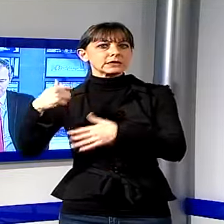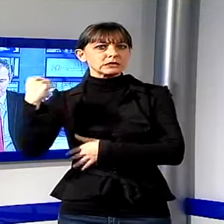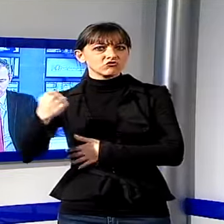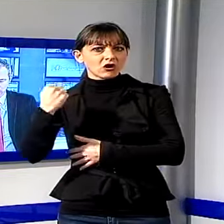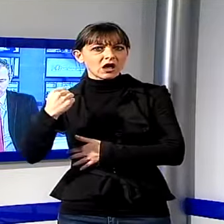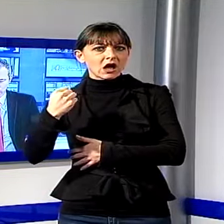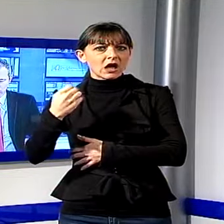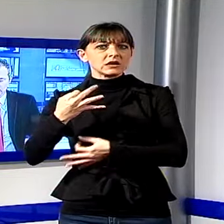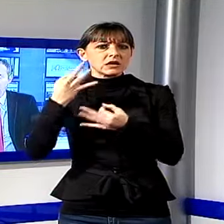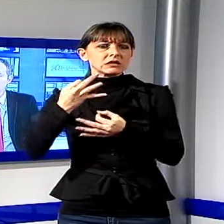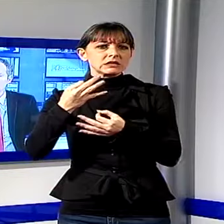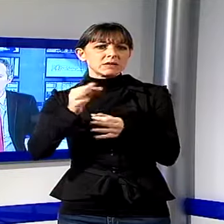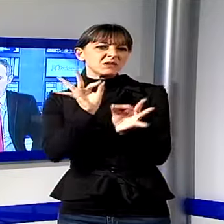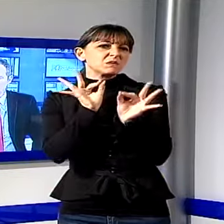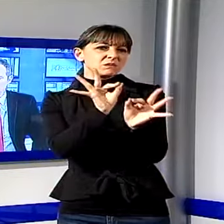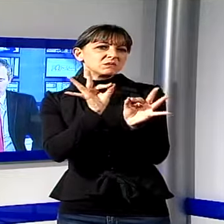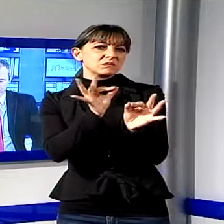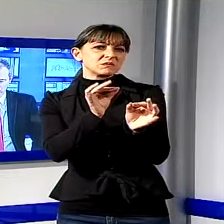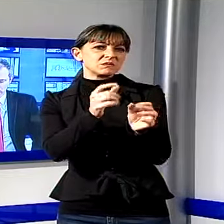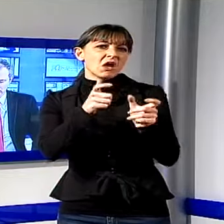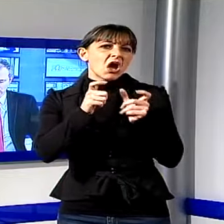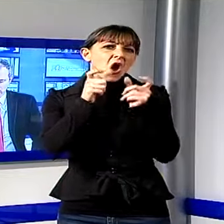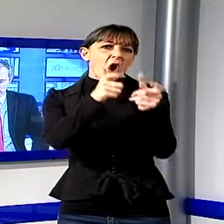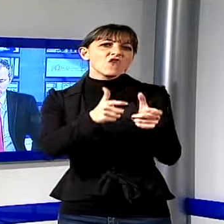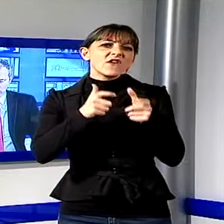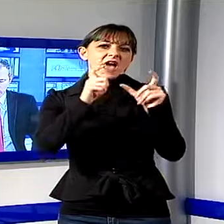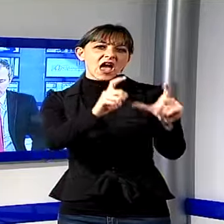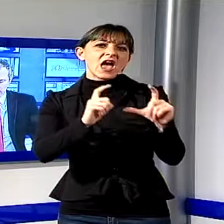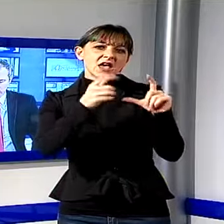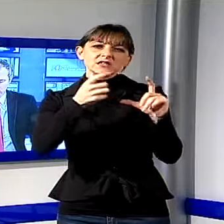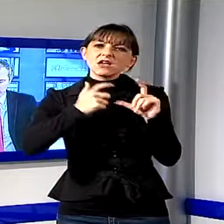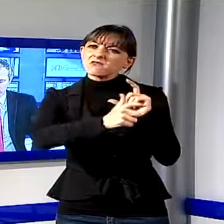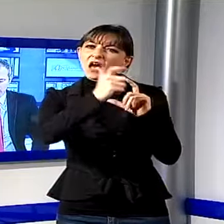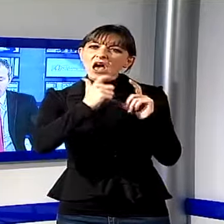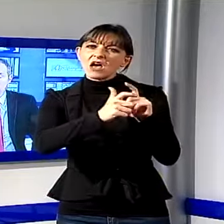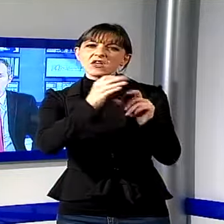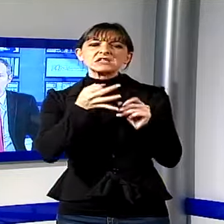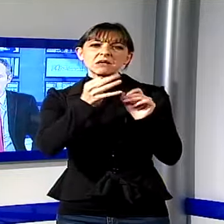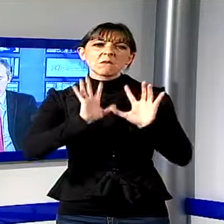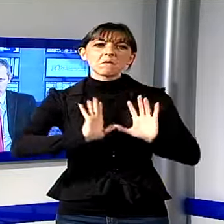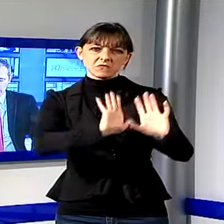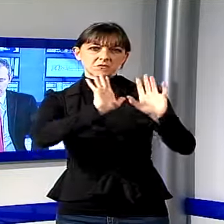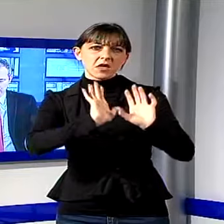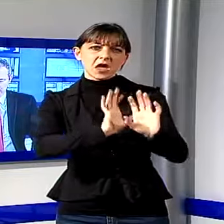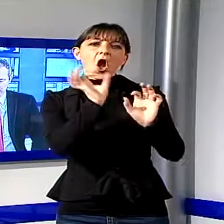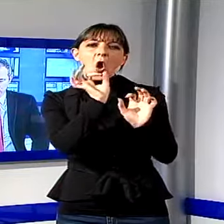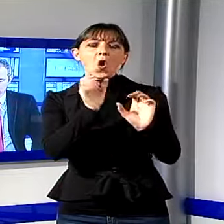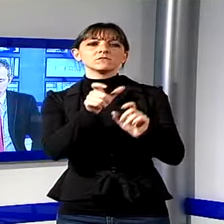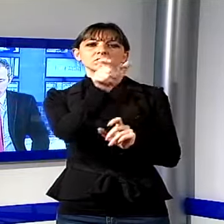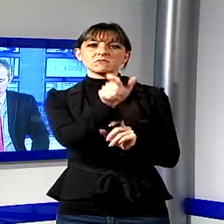primi giorni di scuola insultandolo, spintonandolo e costringendolo a volte a fare tutto il viaggio in piedi oltre un'ora di